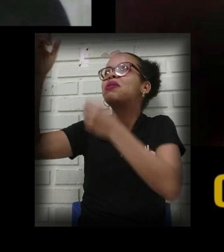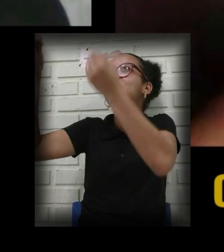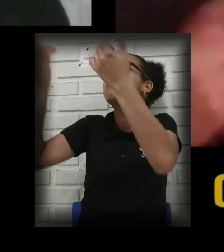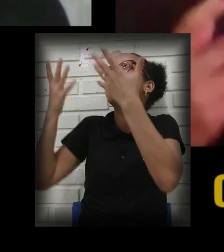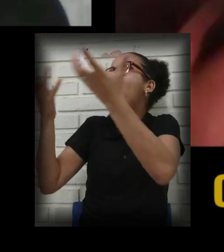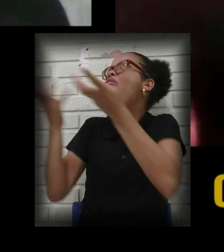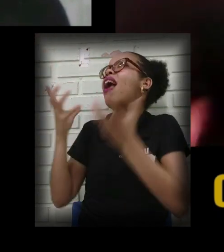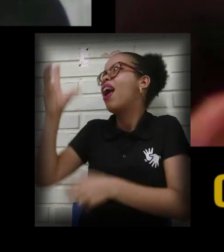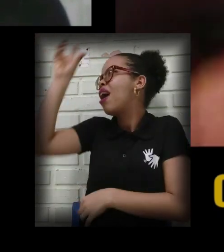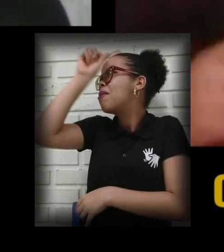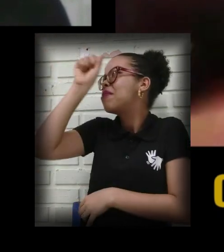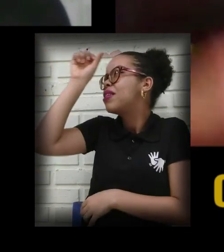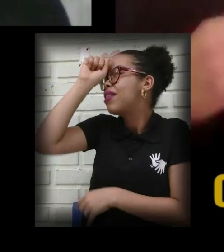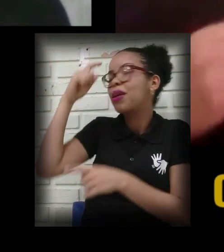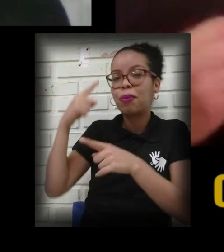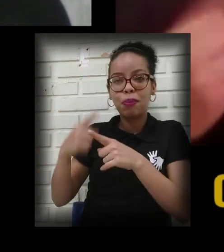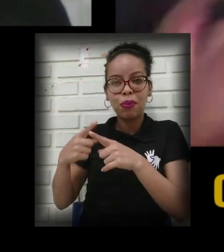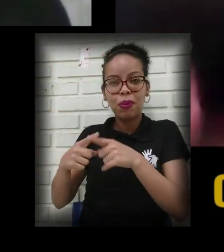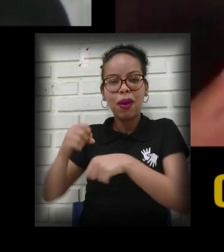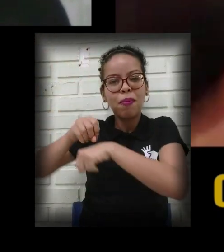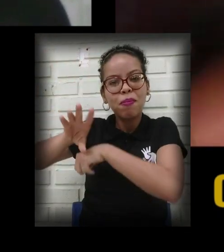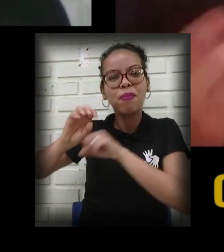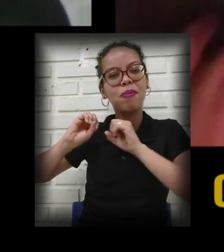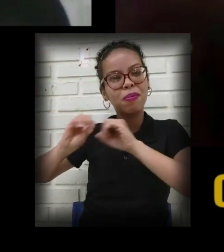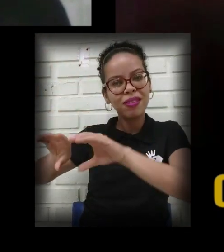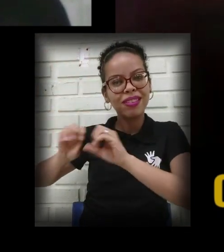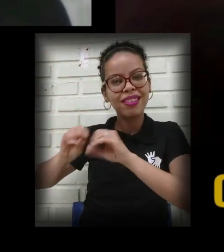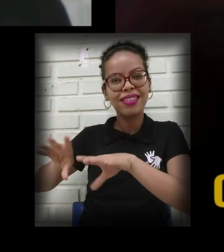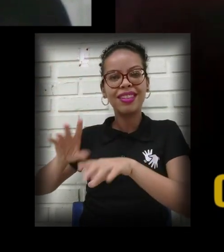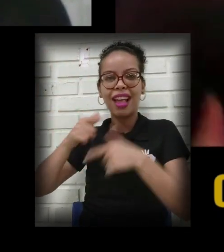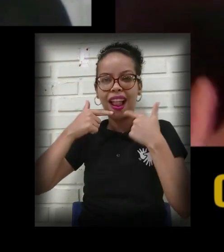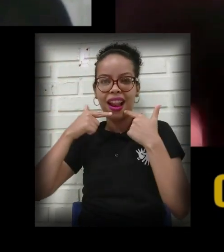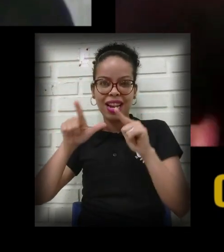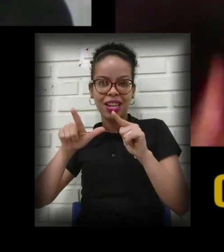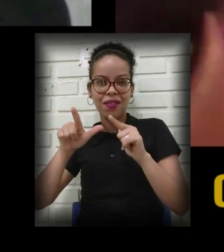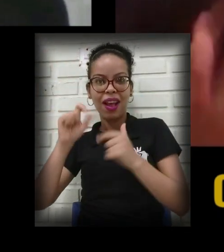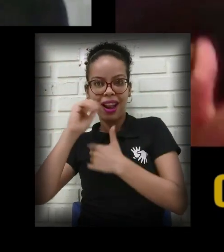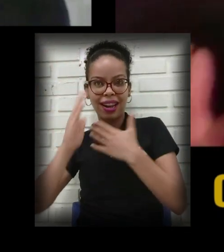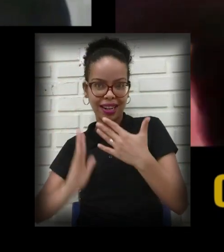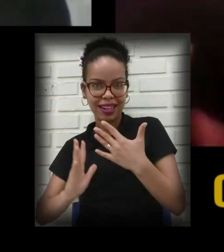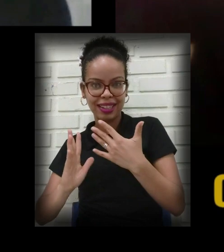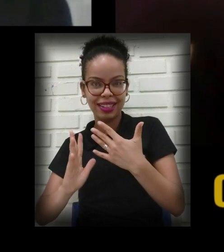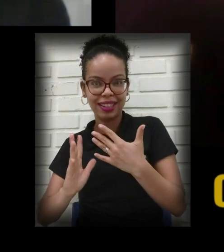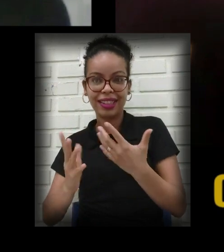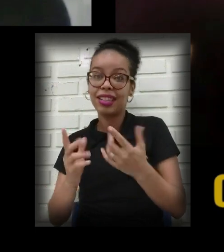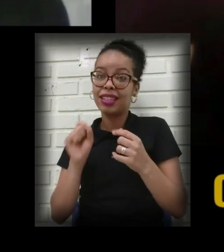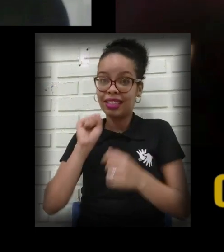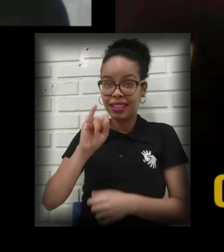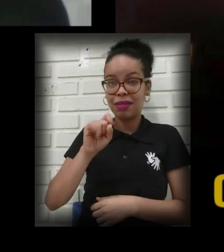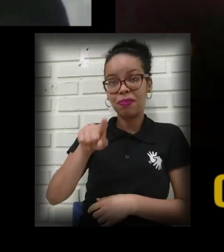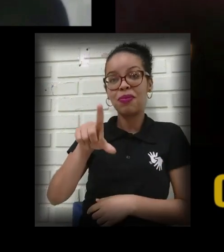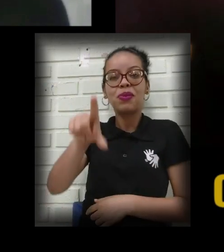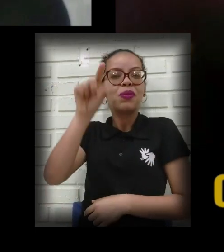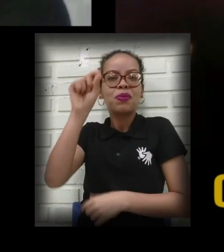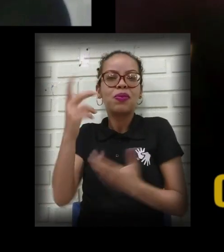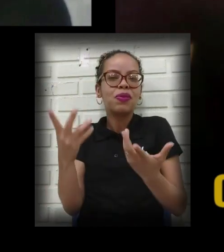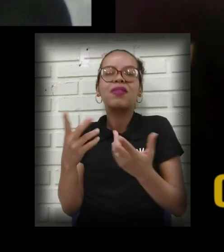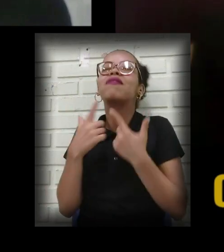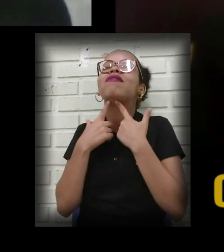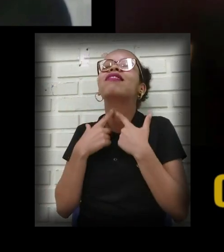quero aprender para ensinar a língua de libras. Então, quem é que está com essa vontade? Qual é o